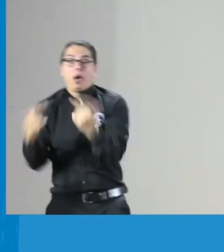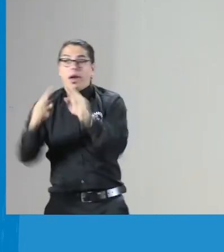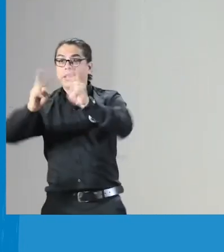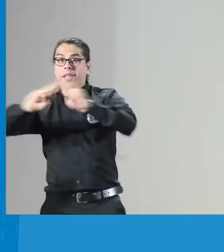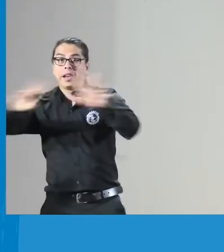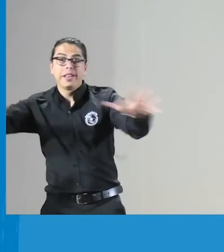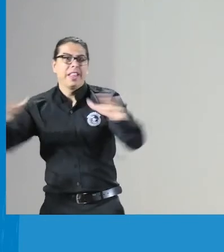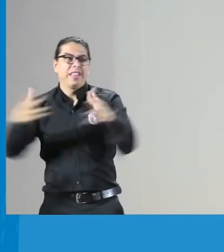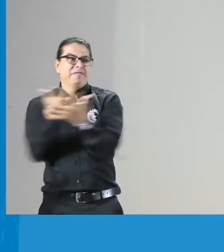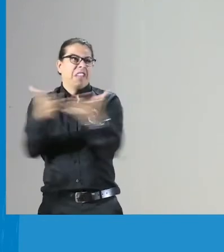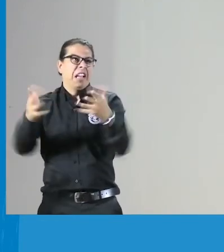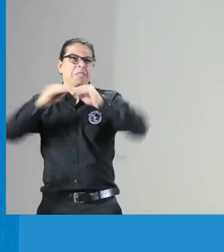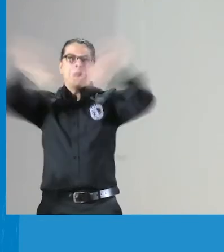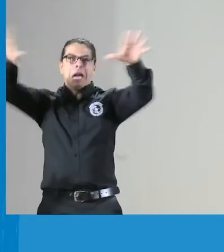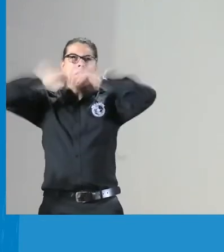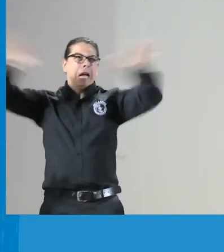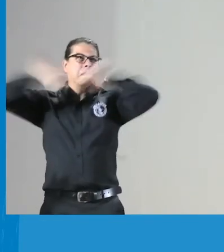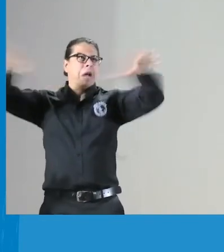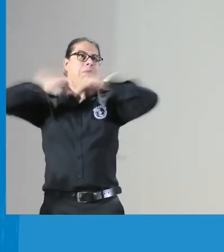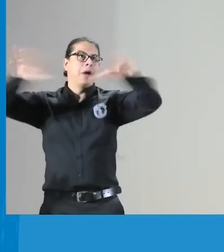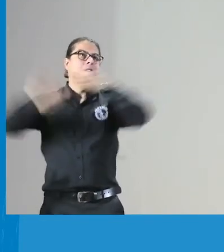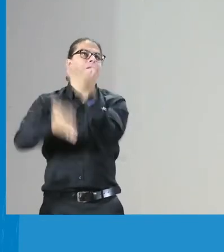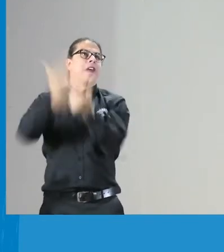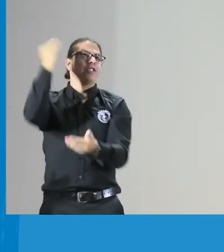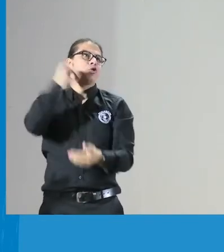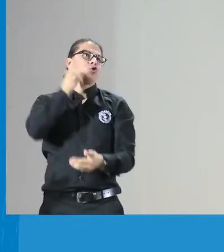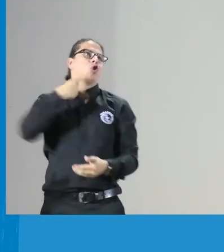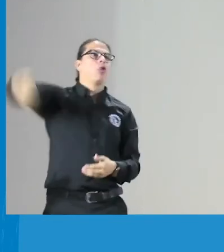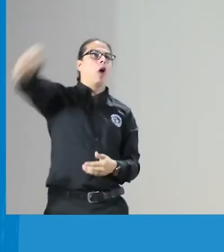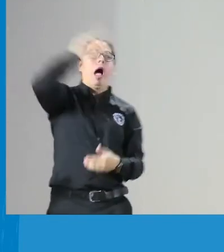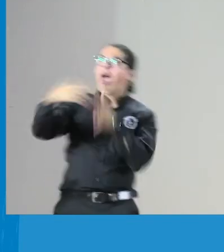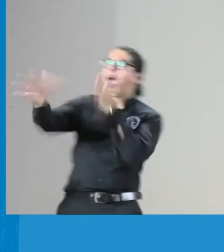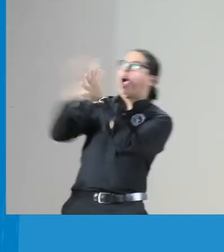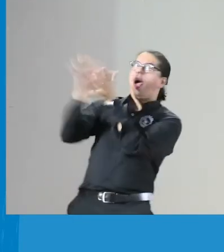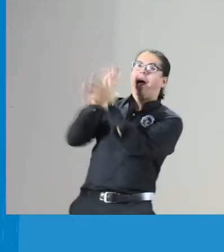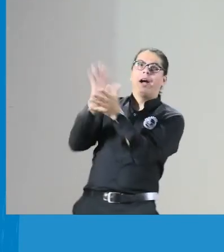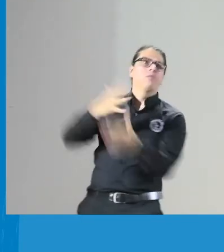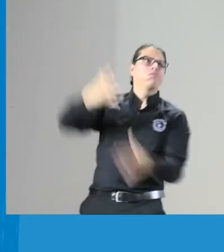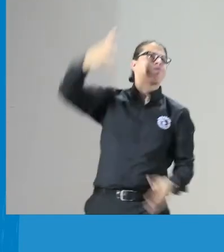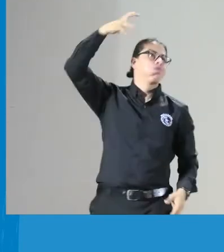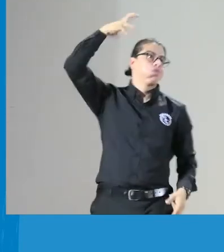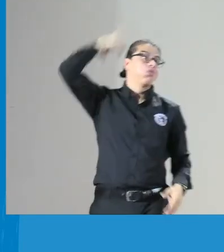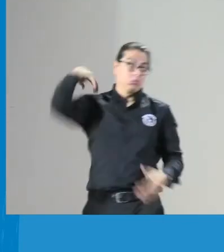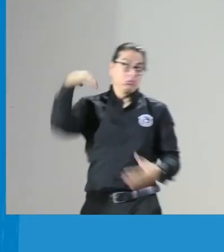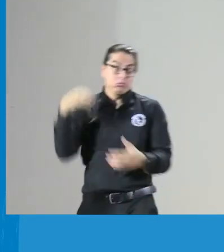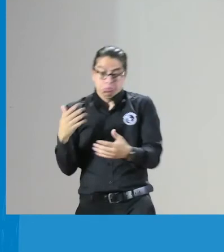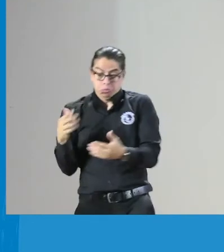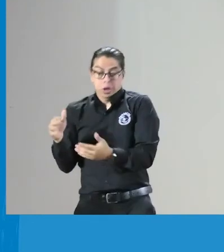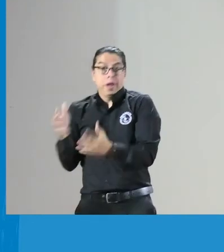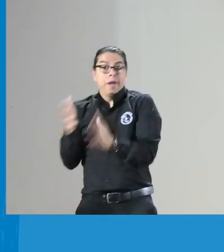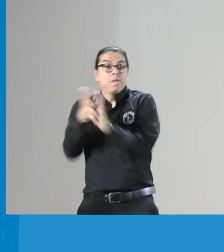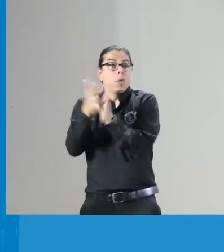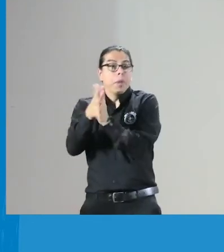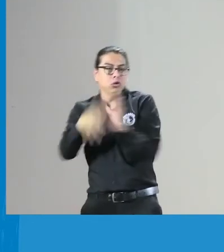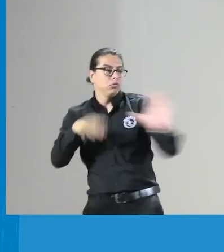tecnología pues ahora es diferente anteriormente no la había ahora tenemos el internet y la información es mucho más fácil